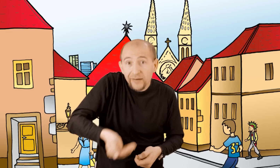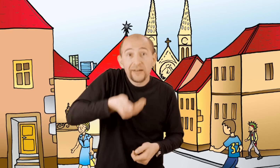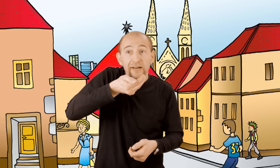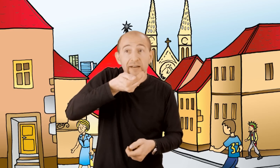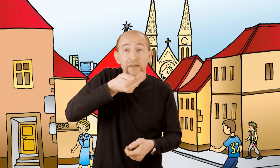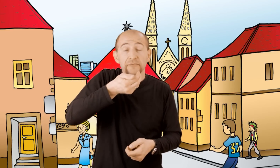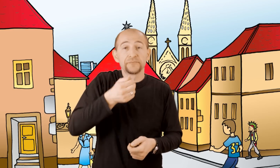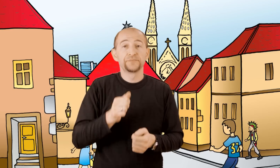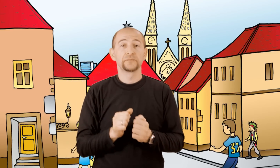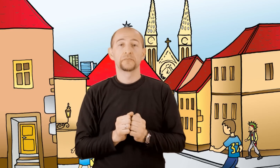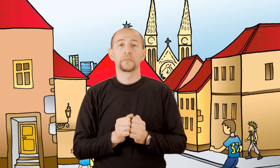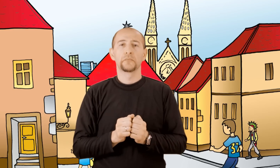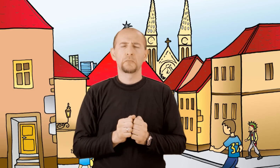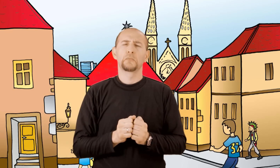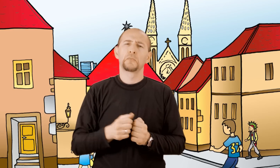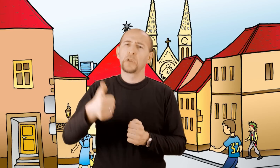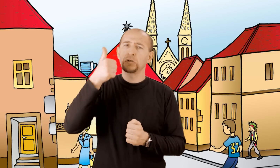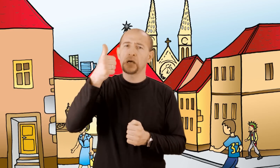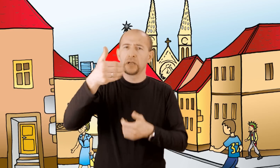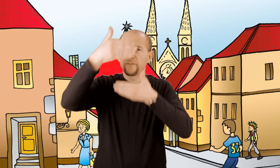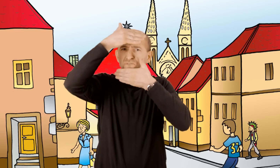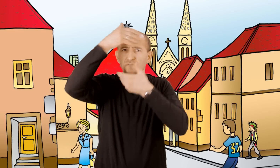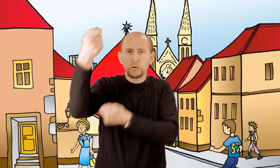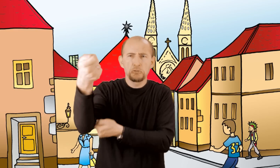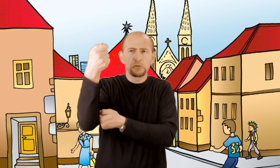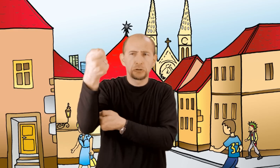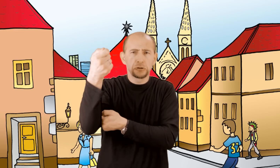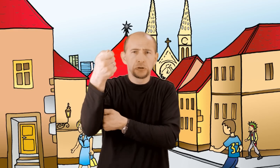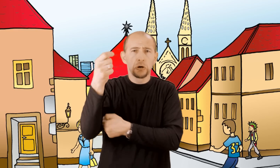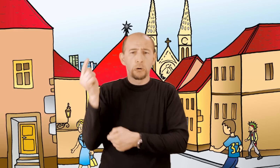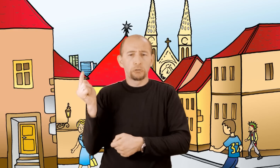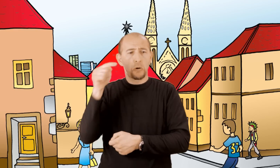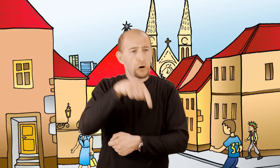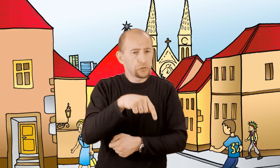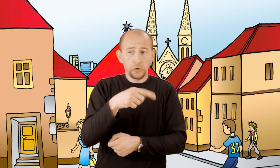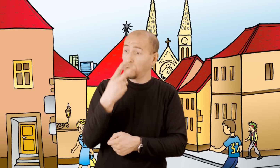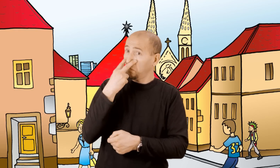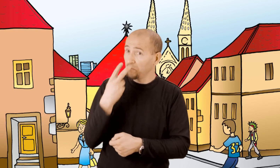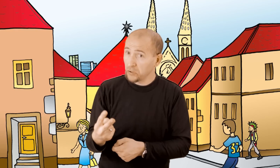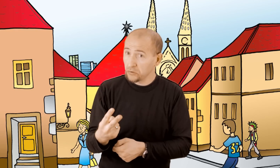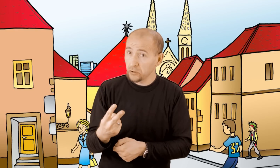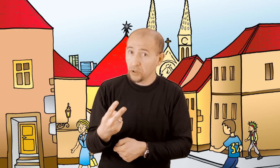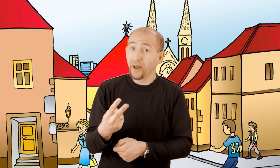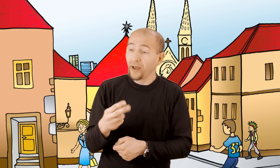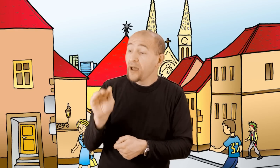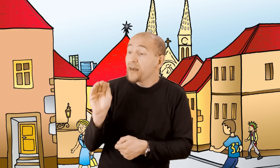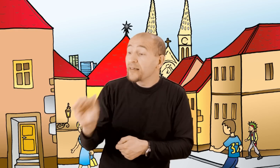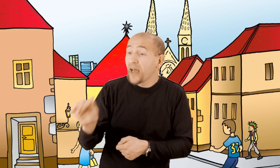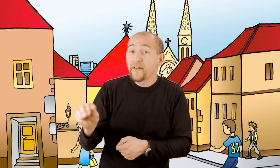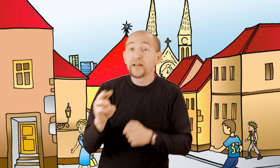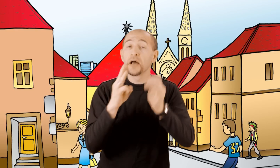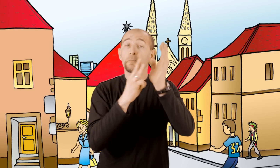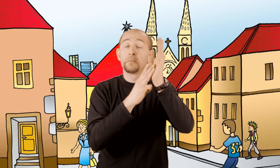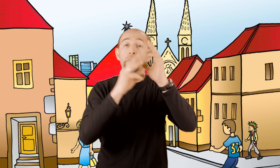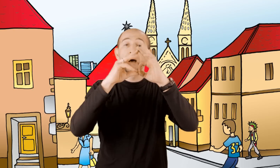Jedan je vitez tamo prolazio i zamoli Mandu. Mando, dušo, zagrabi mi vode.